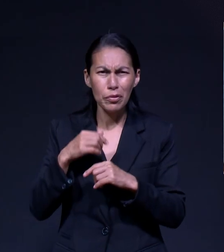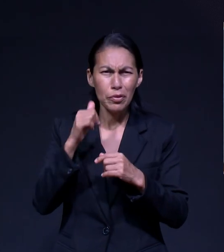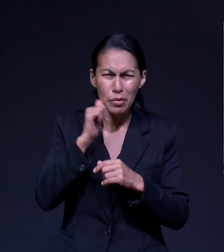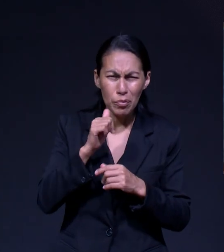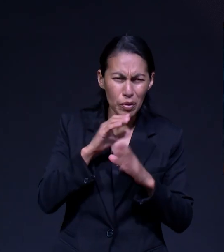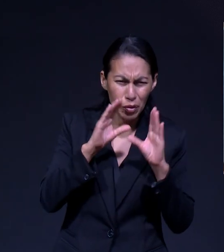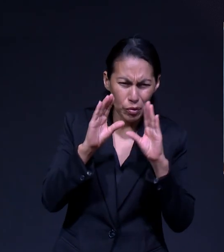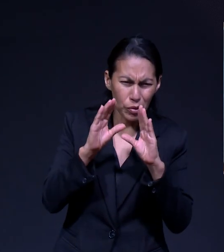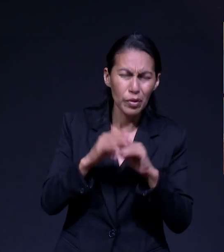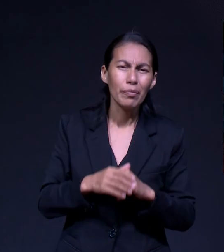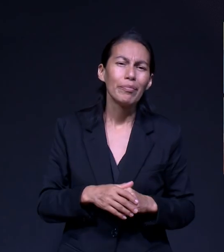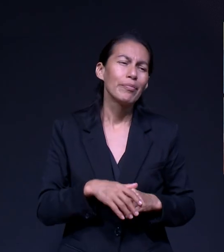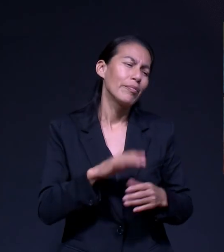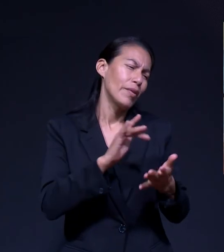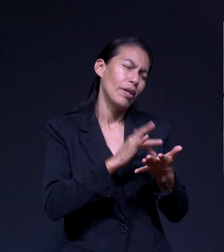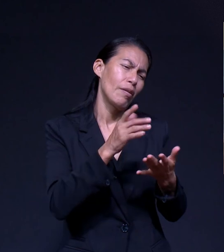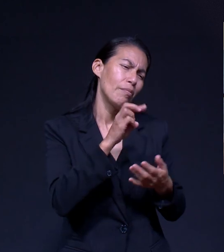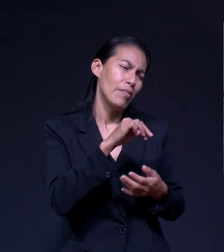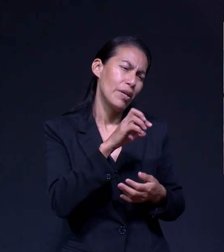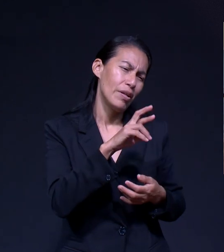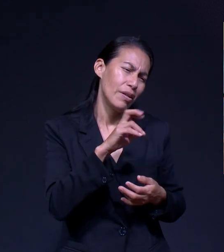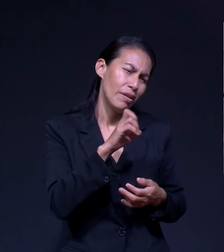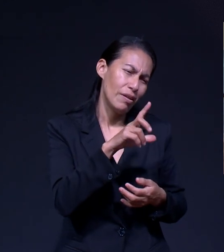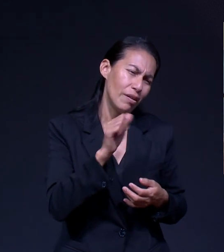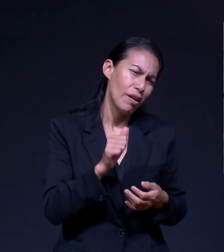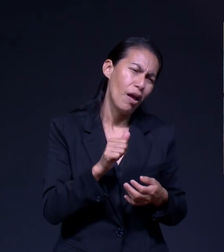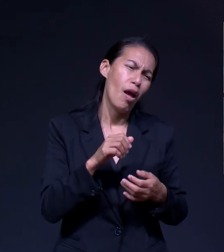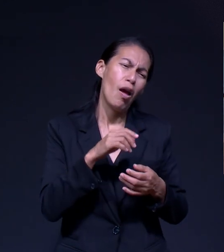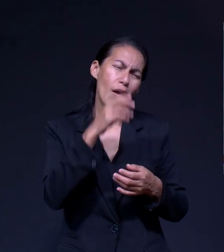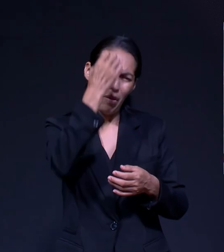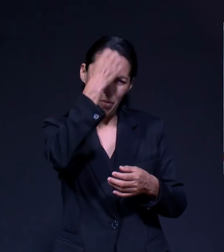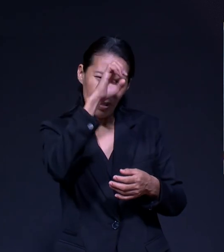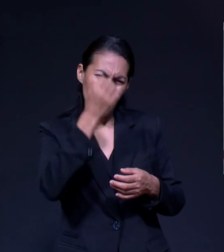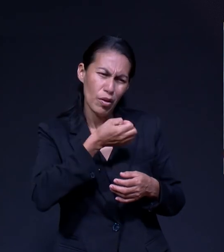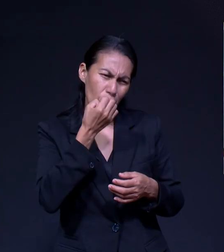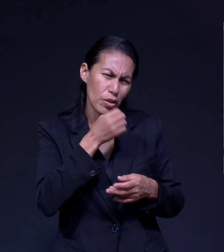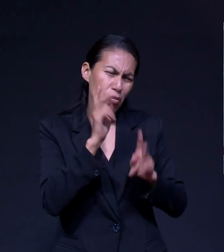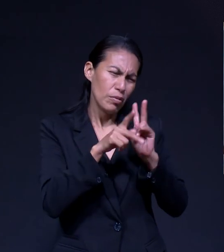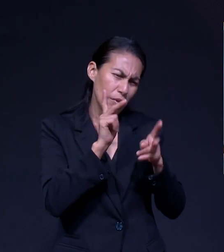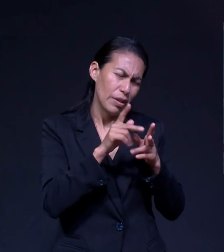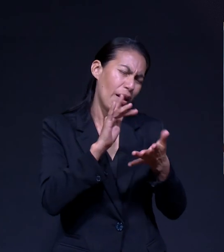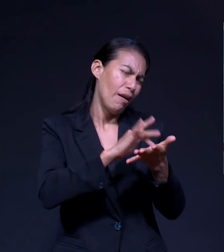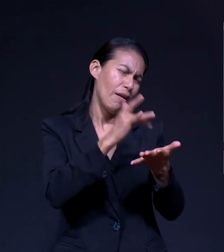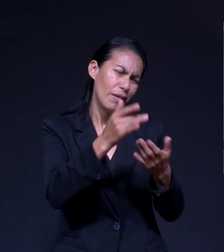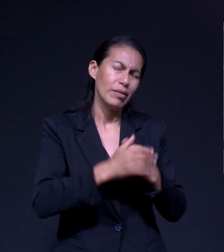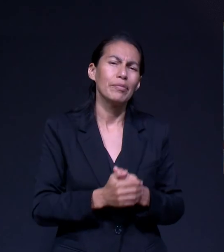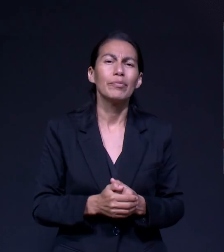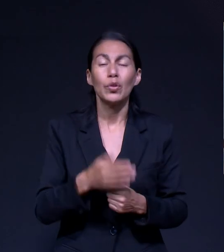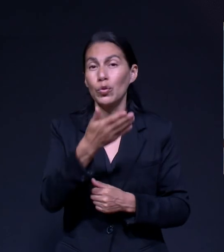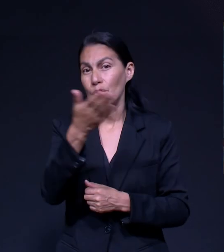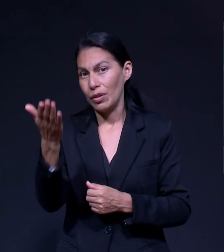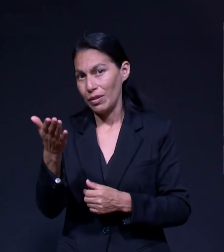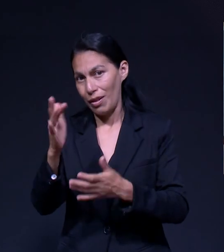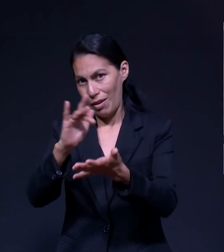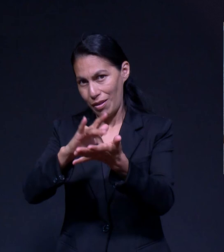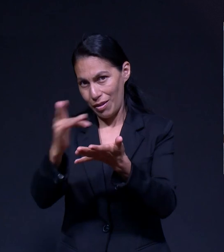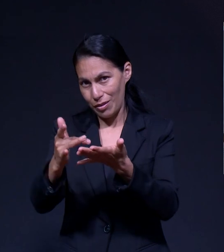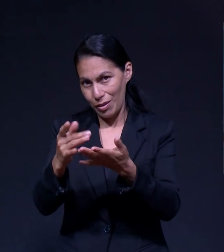de vida en oración. Gracias. Y a ustedes, queridos, gracias por estar un momento en este programa